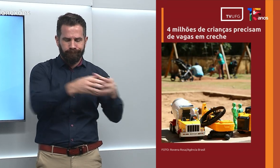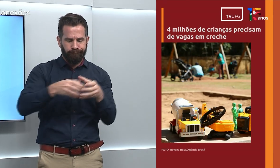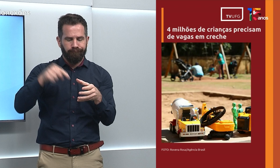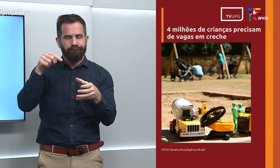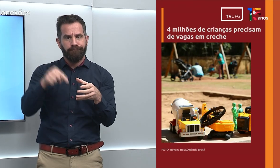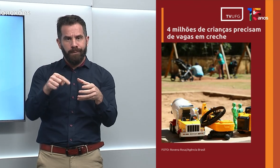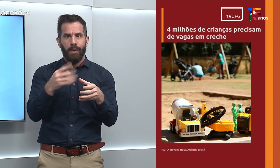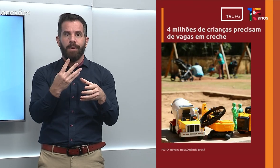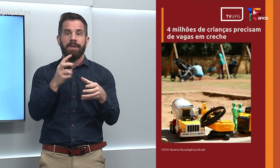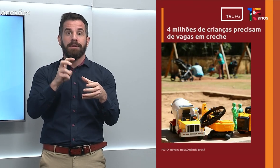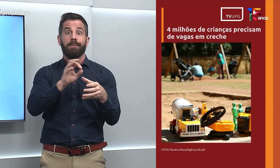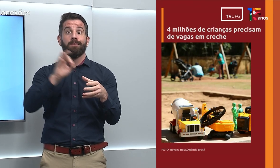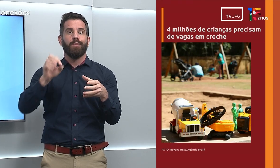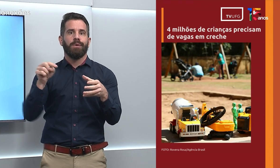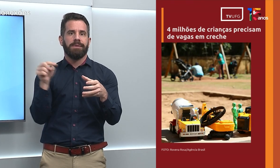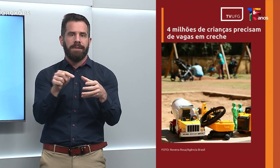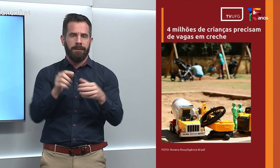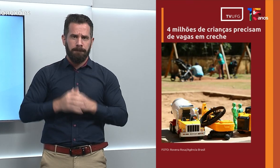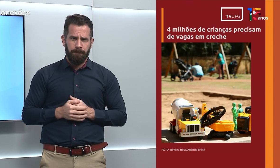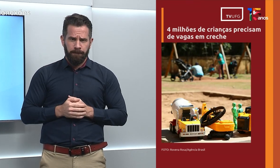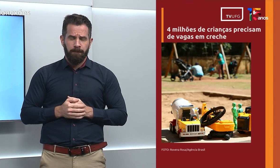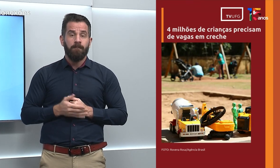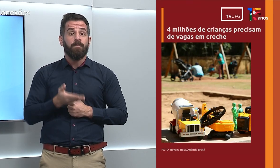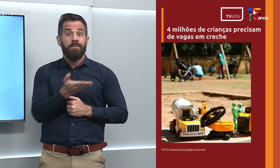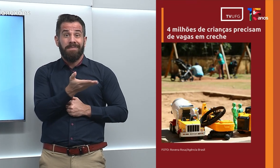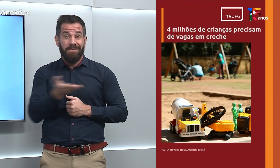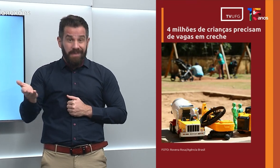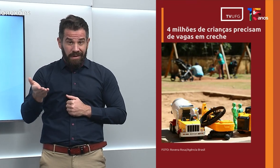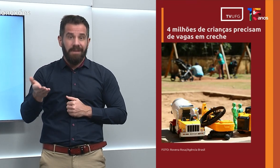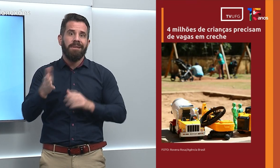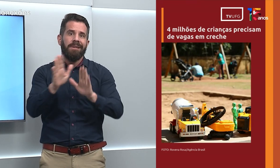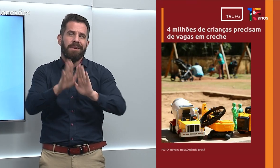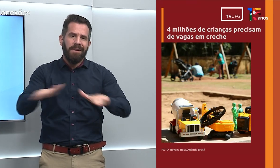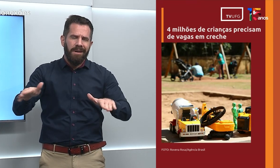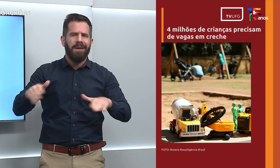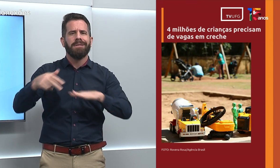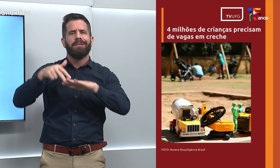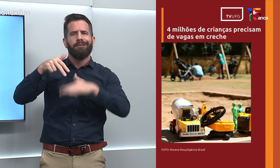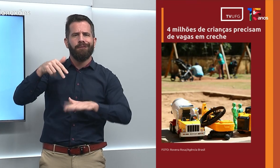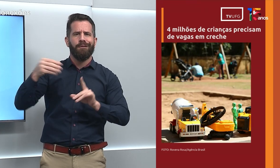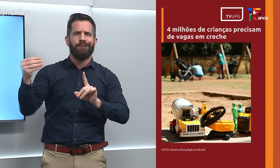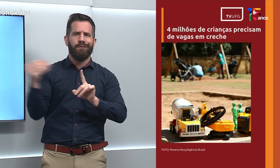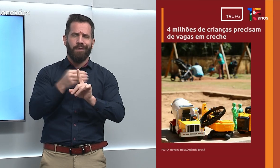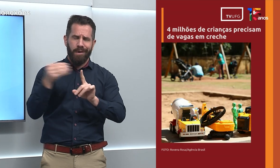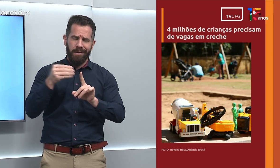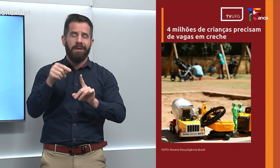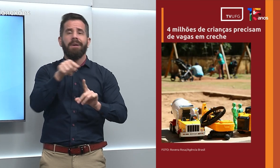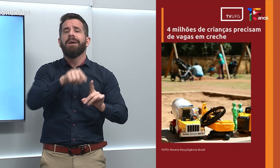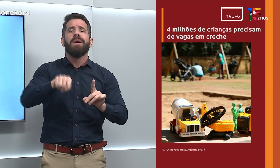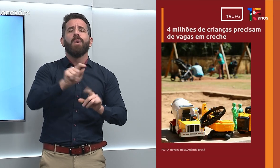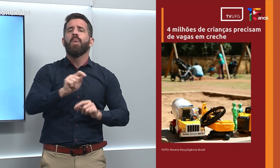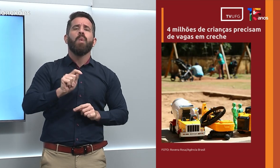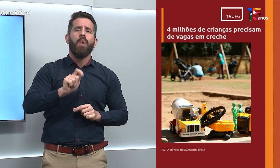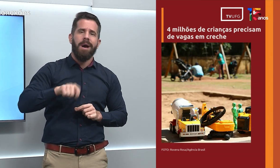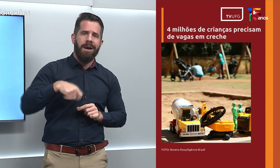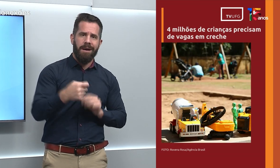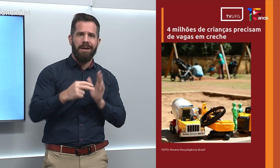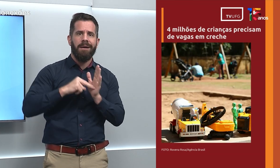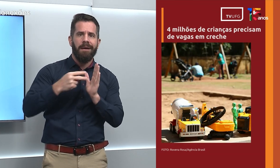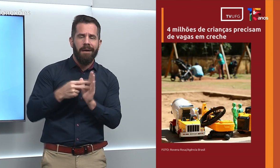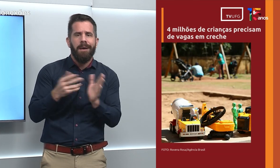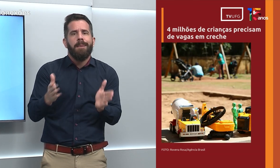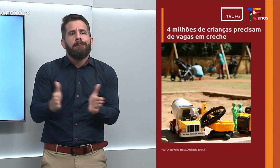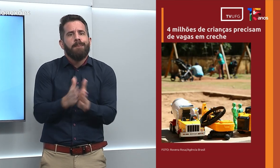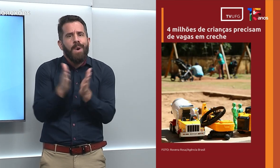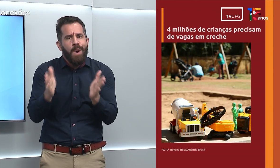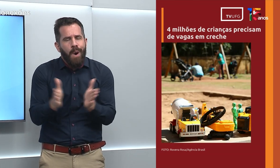nessa faixa etária. E as crianças em vulnerabilidade vivem em famílias em situação de pobreza, monoparentais,